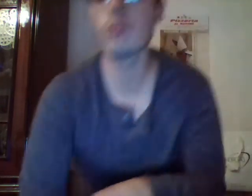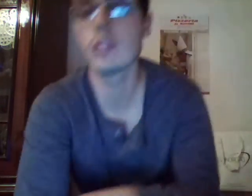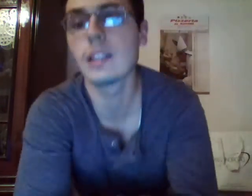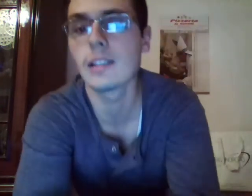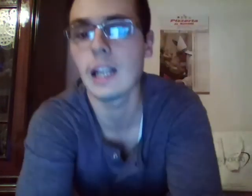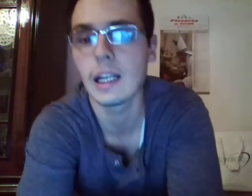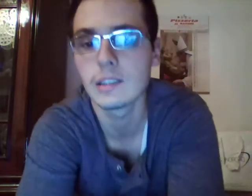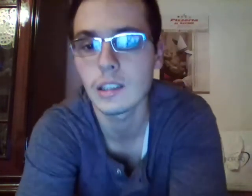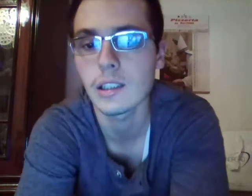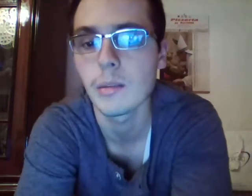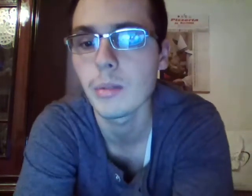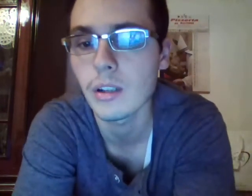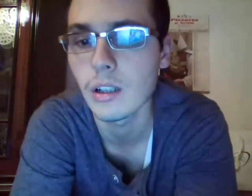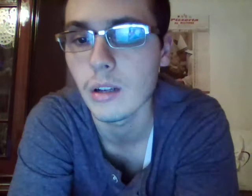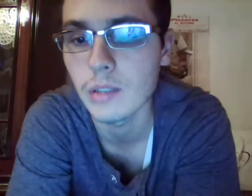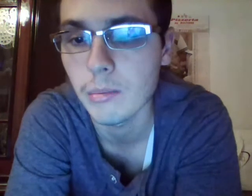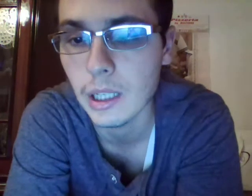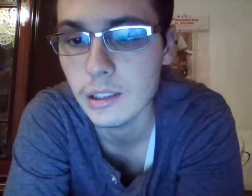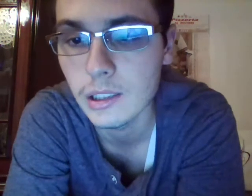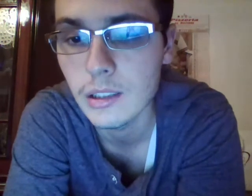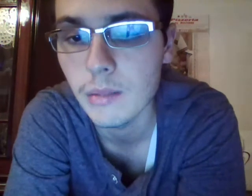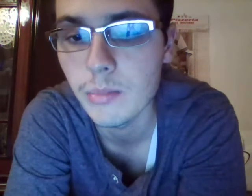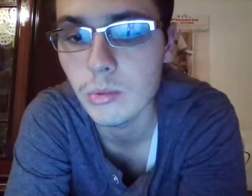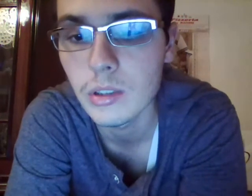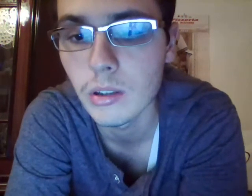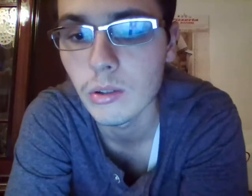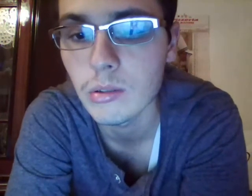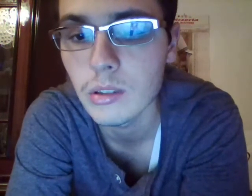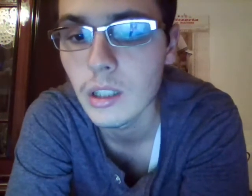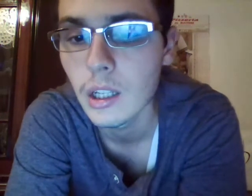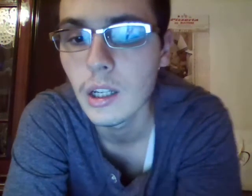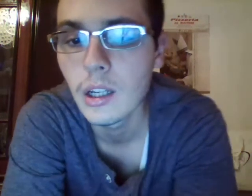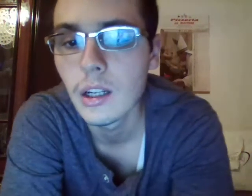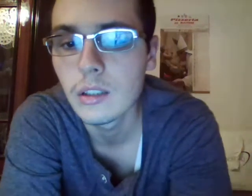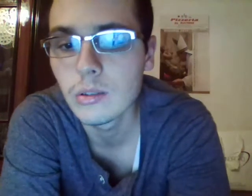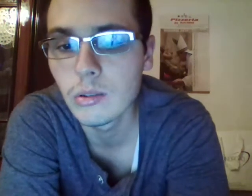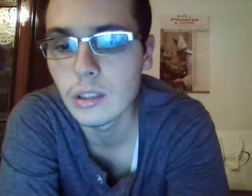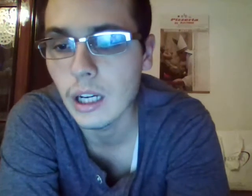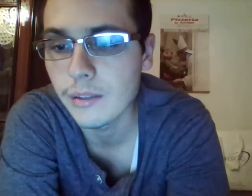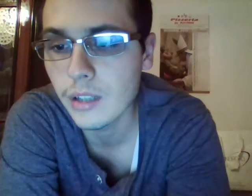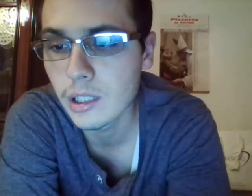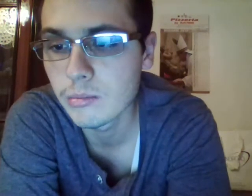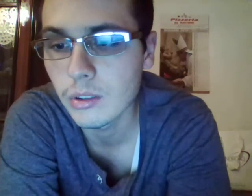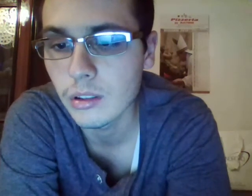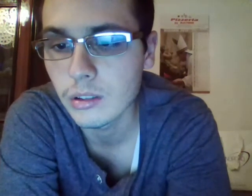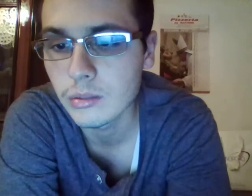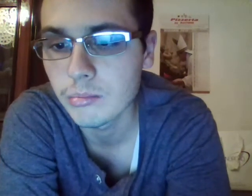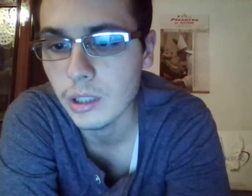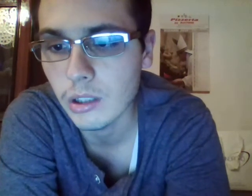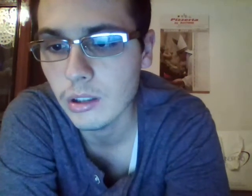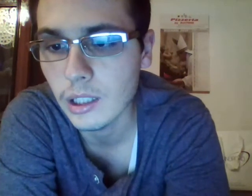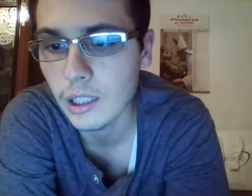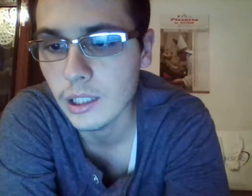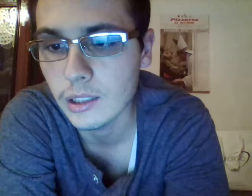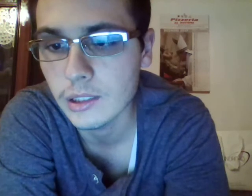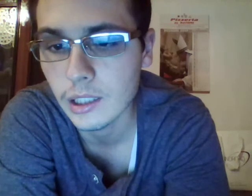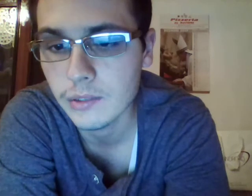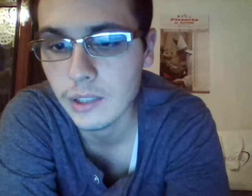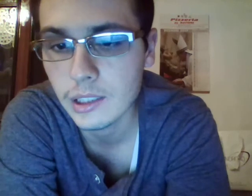l'islanda che però ha una partita in più di noi noi avremo però la trasferta